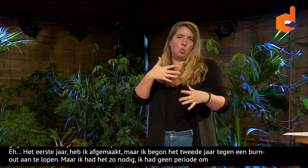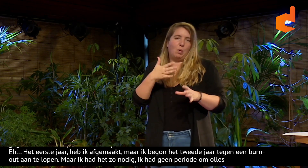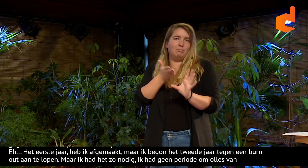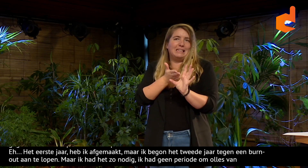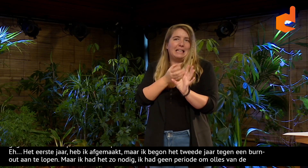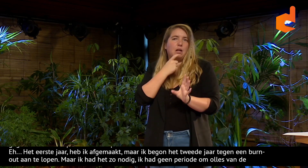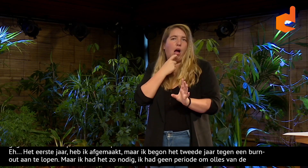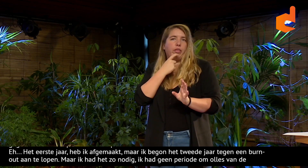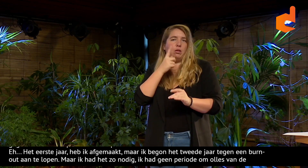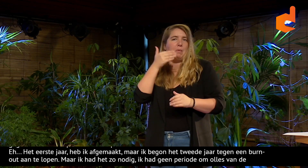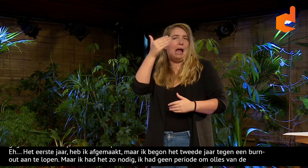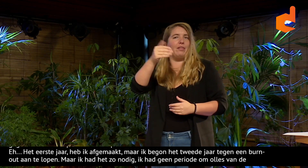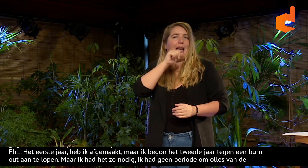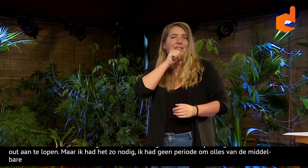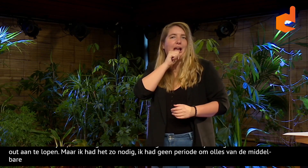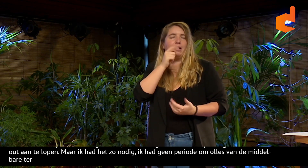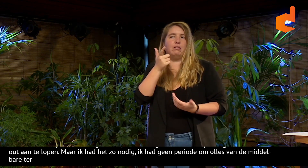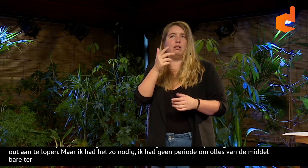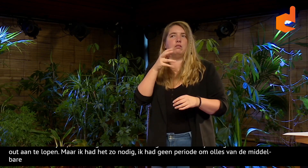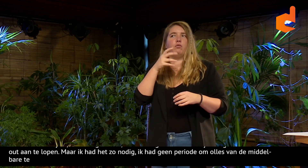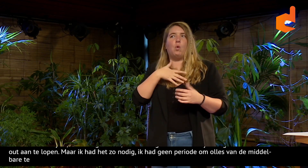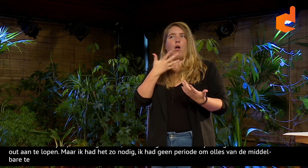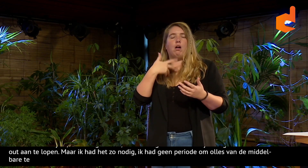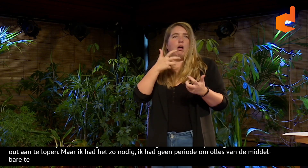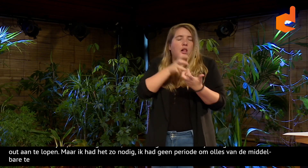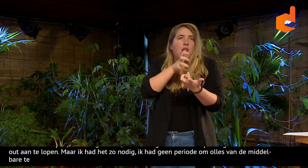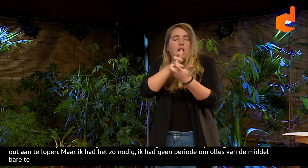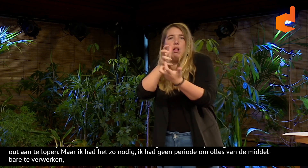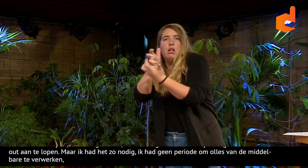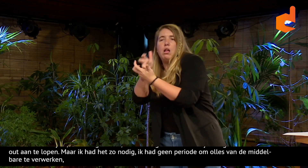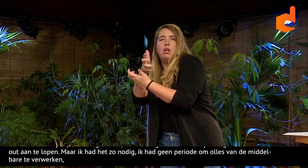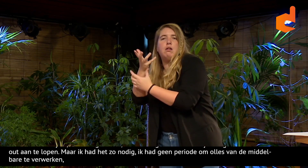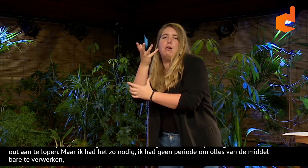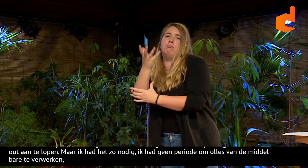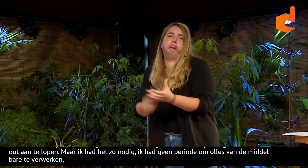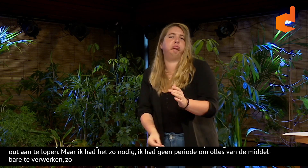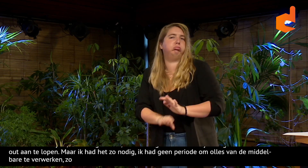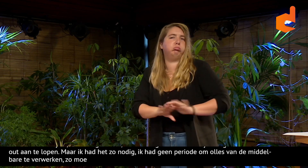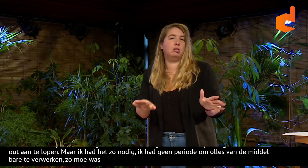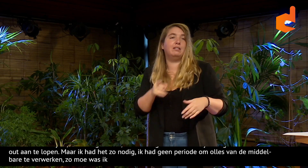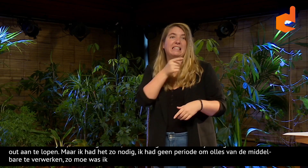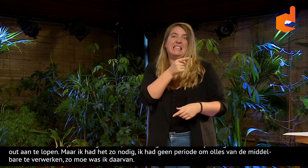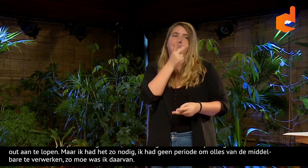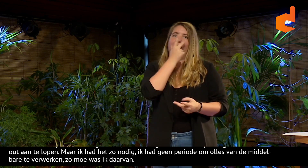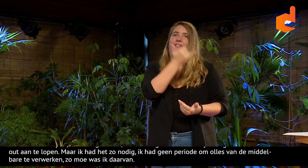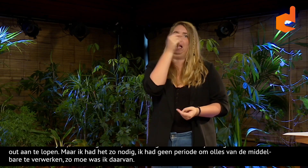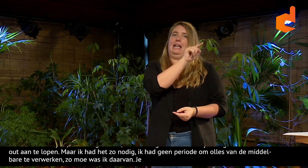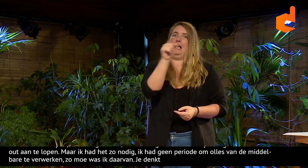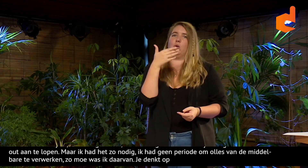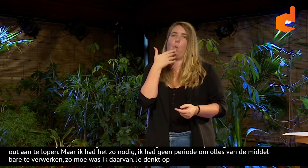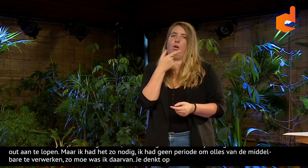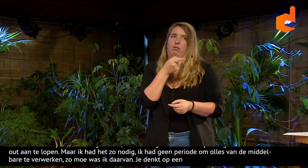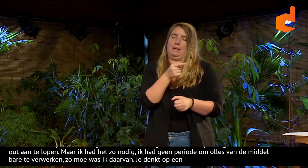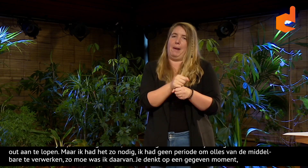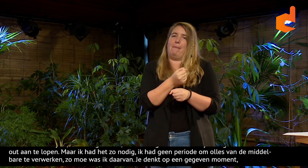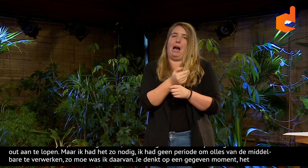zo moe van. Dus dat is een mooi... Dat geeft me aan hoe je psychische klachten hebt op latere leeftijd. En op een gegeven moment denk je... Ik kan het niet meer aan. Het is